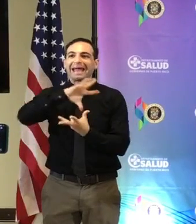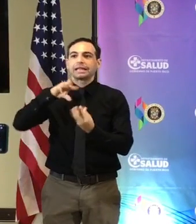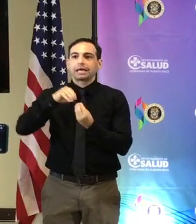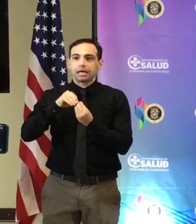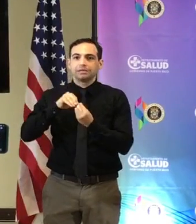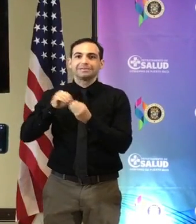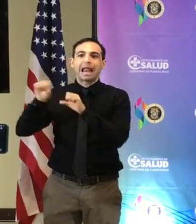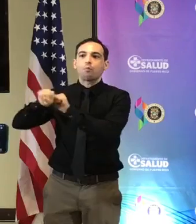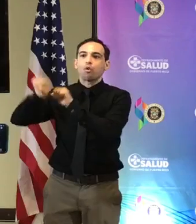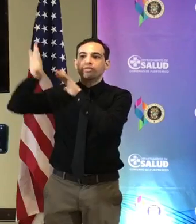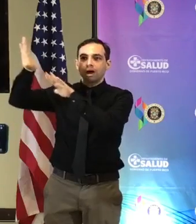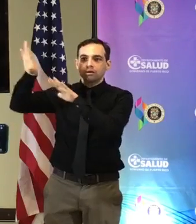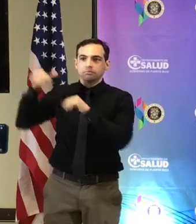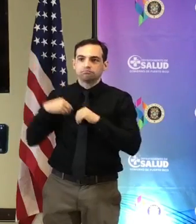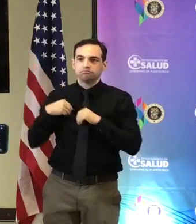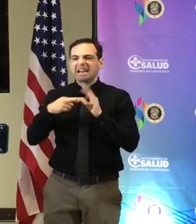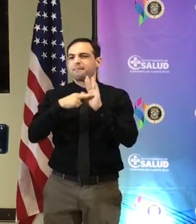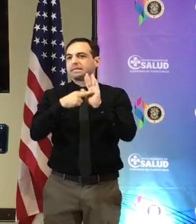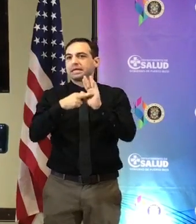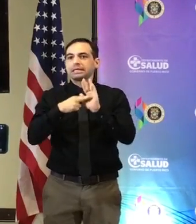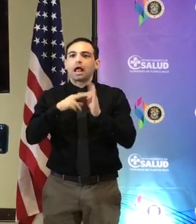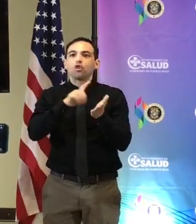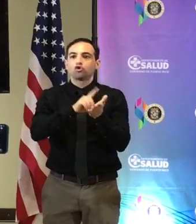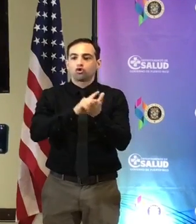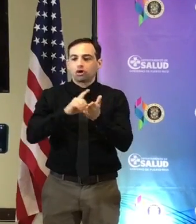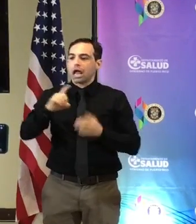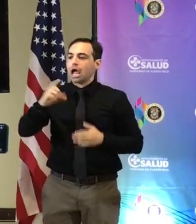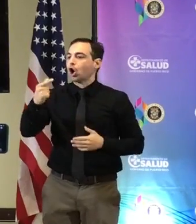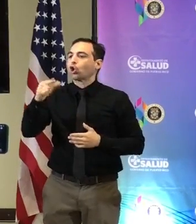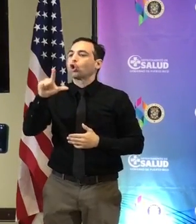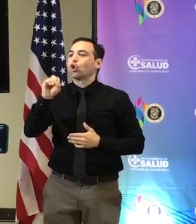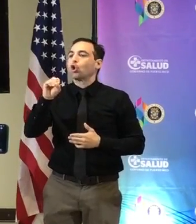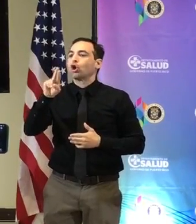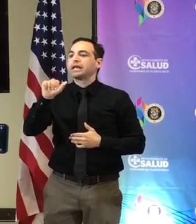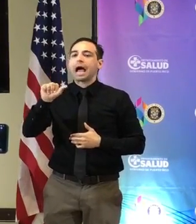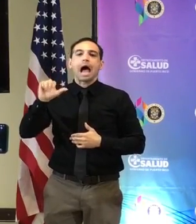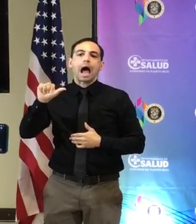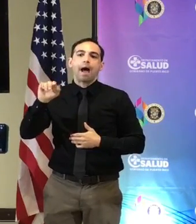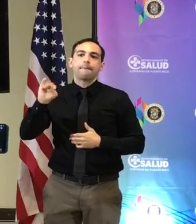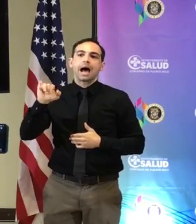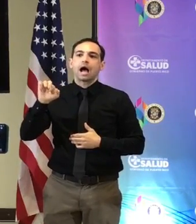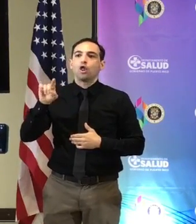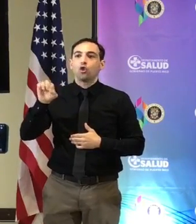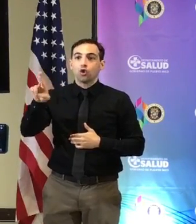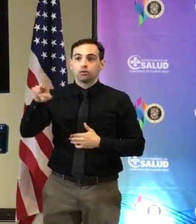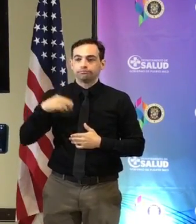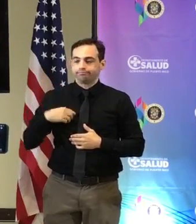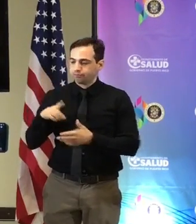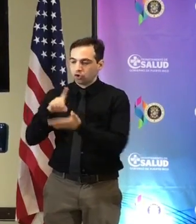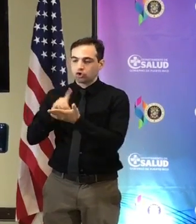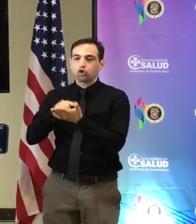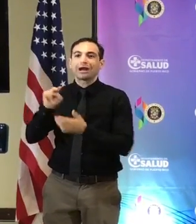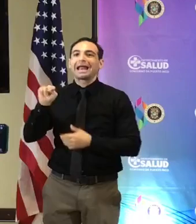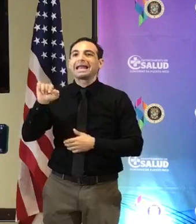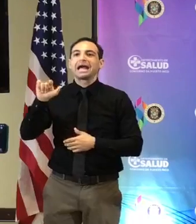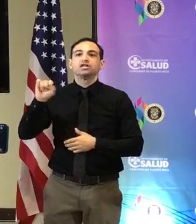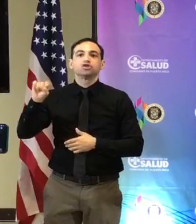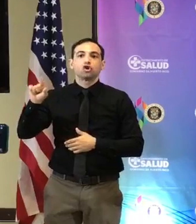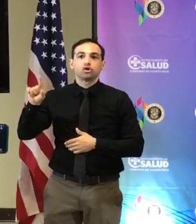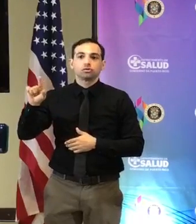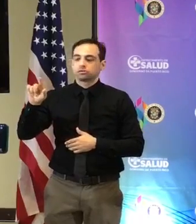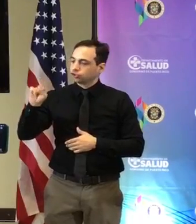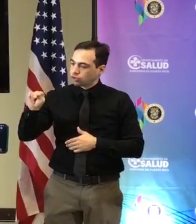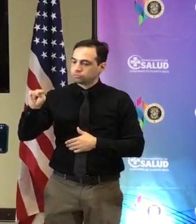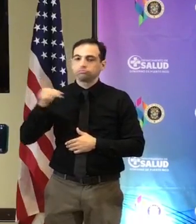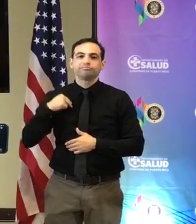La presentación de la doctora Gloria Amador, directora ejecutiva, el doctor Nelson Almodóvar, subdirector médico,